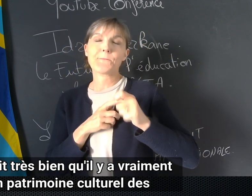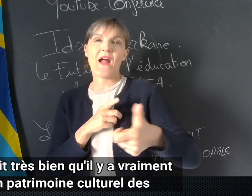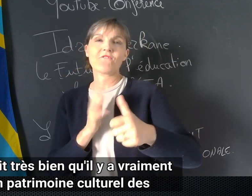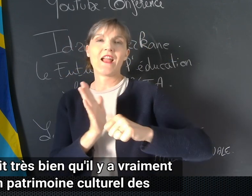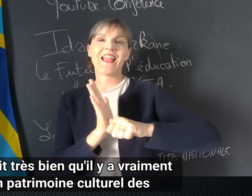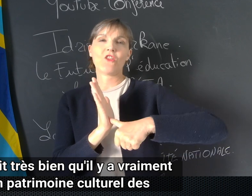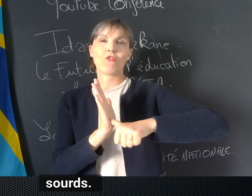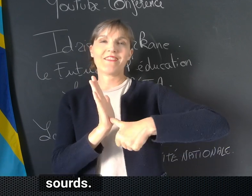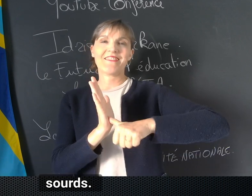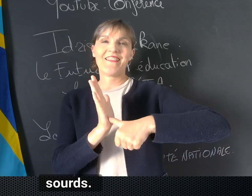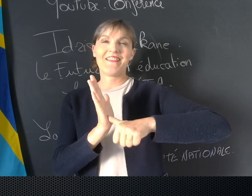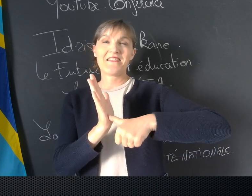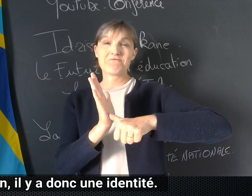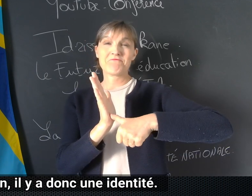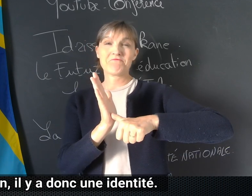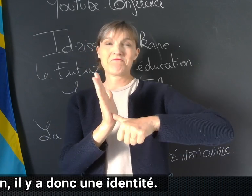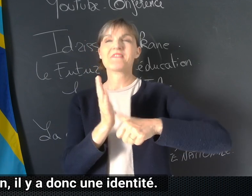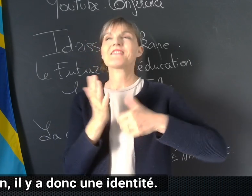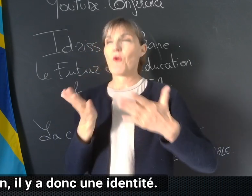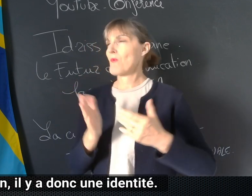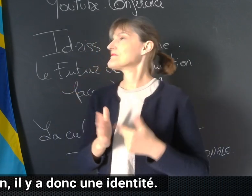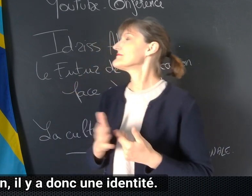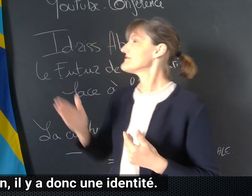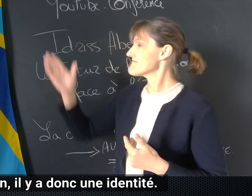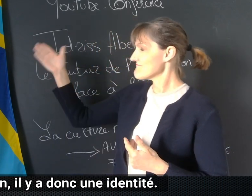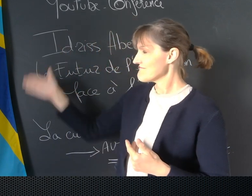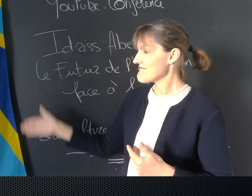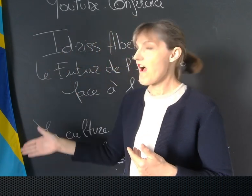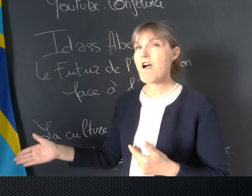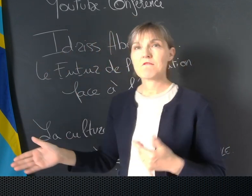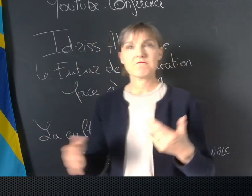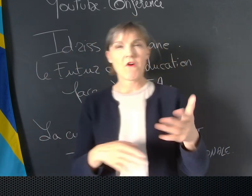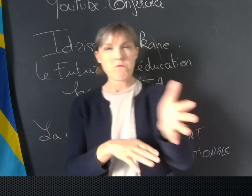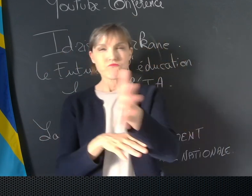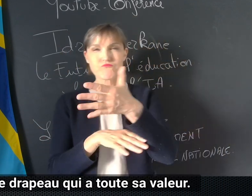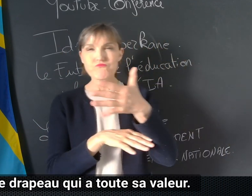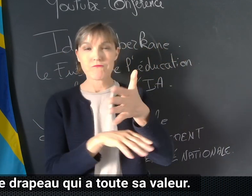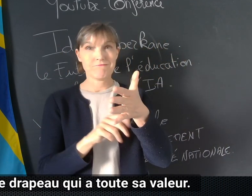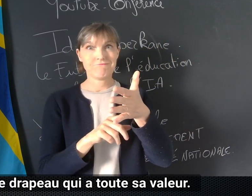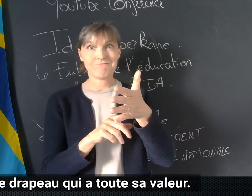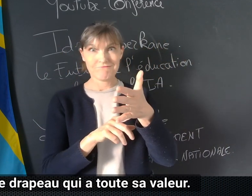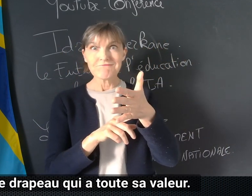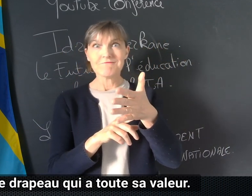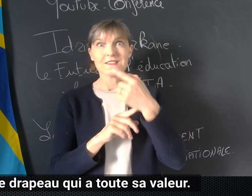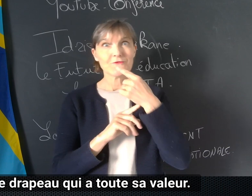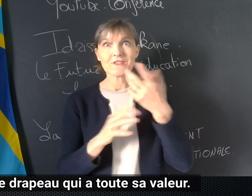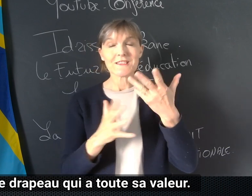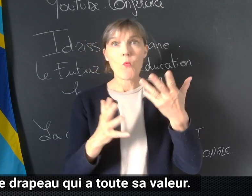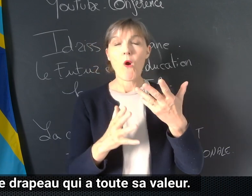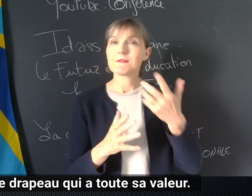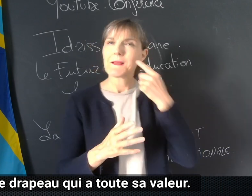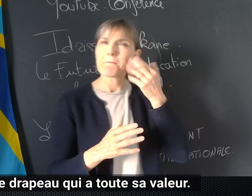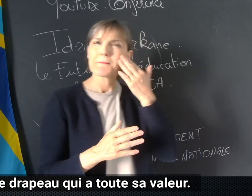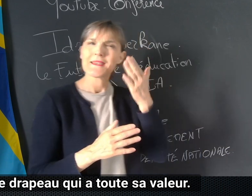culturel des sourds, eh bien il y a donc une identité. Et d'où ce drapeau qui a toute sa valeur.